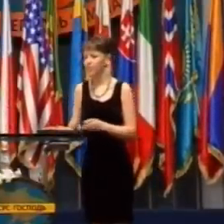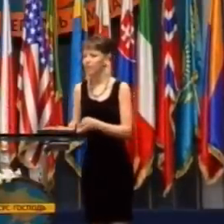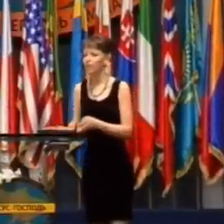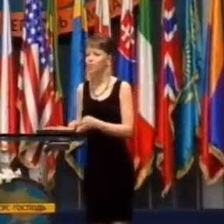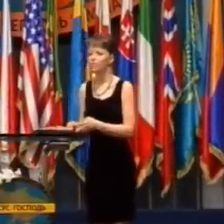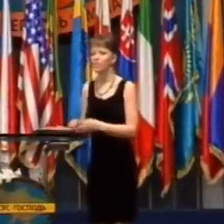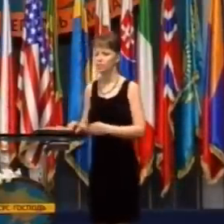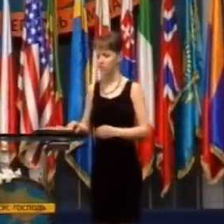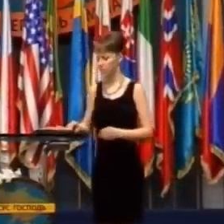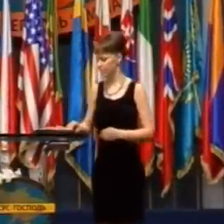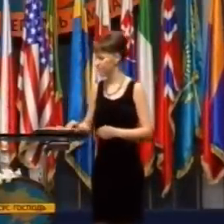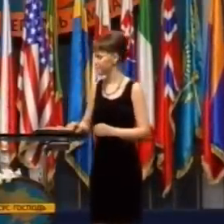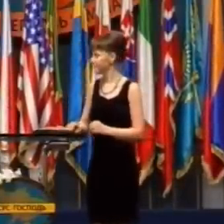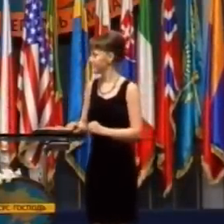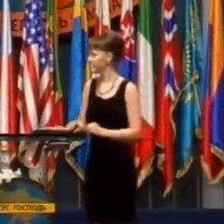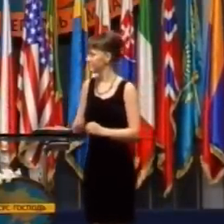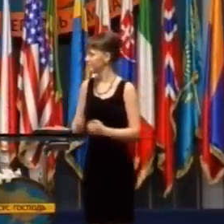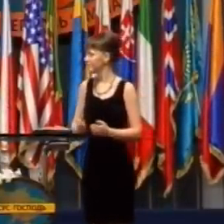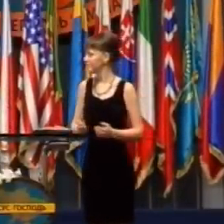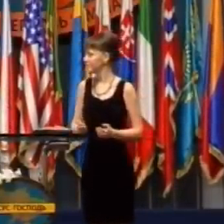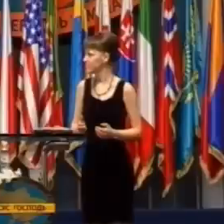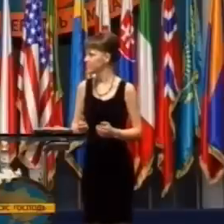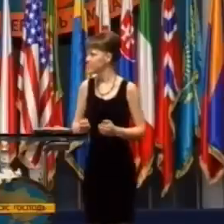Niektorí ľudia mi hovoria,